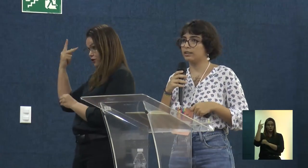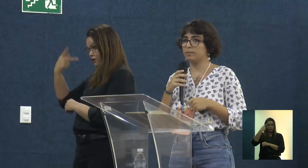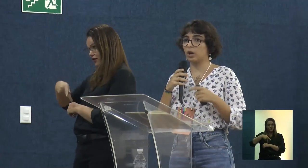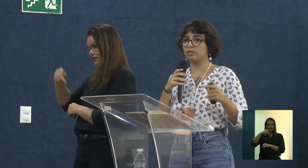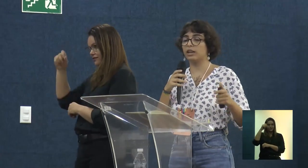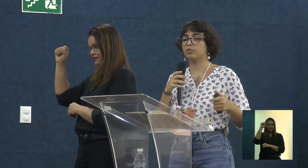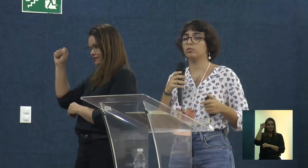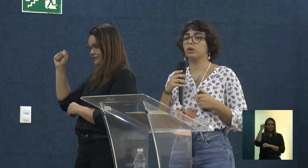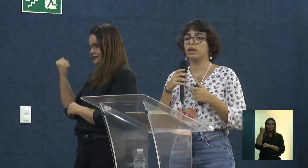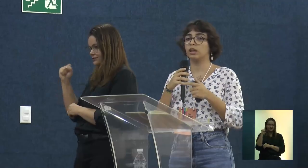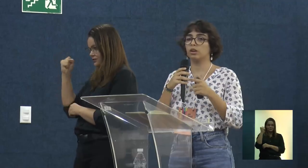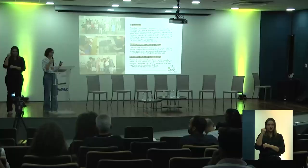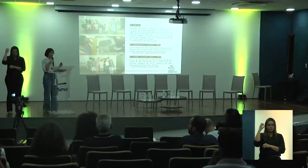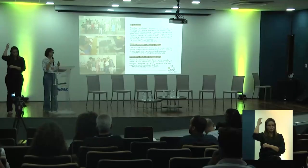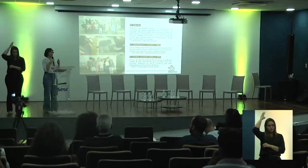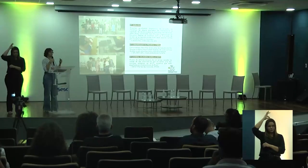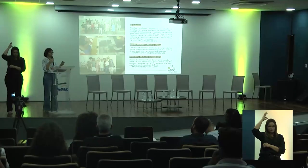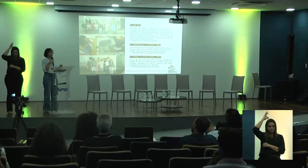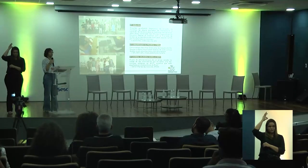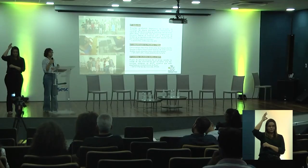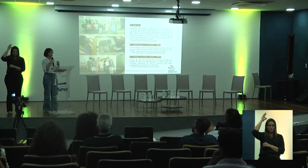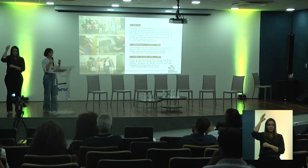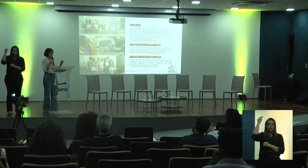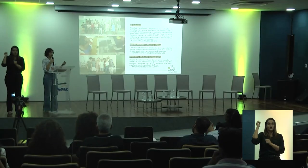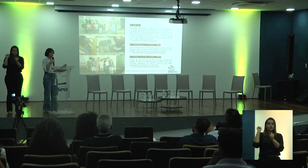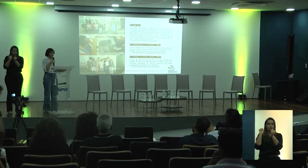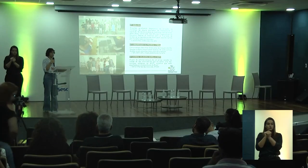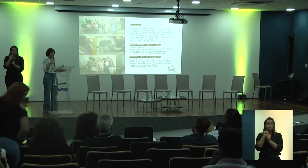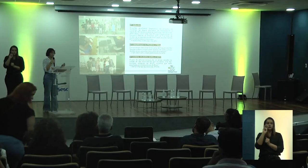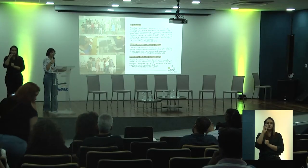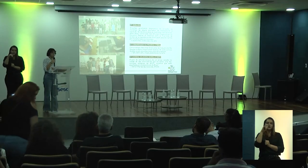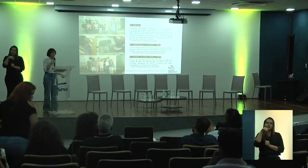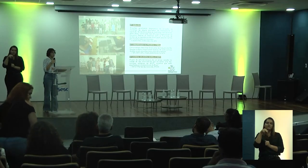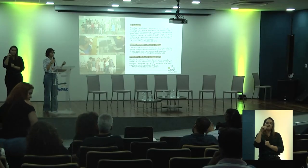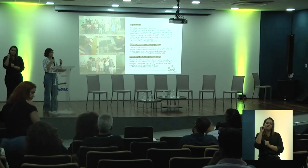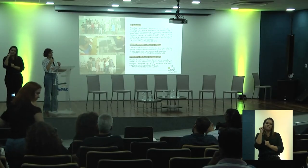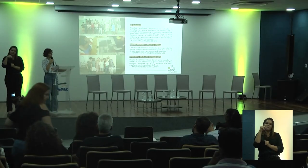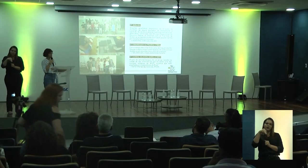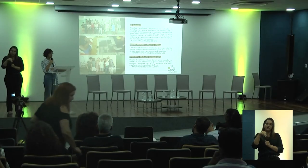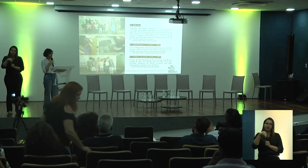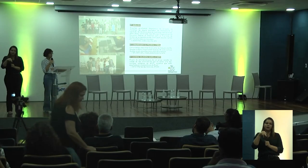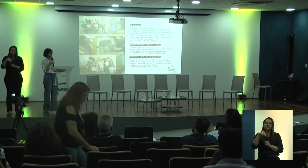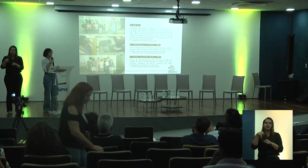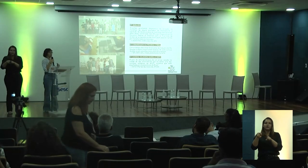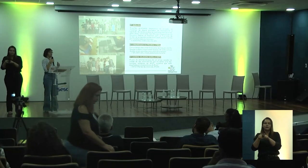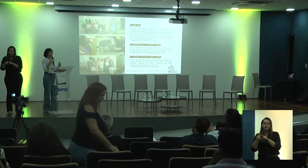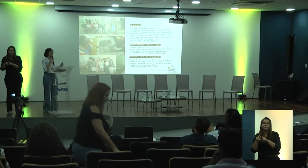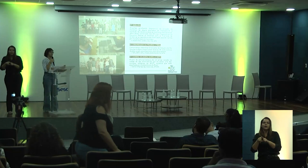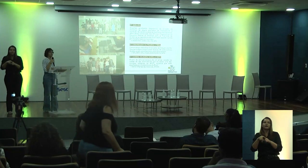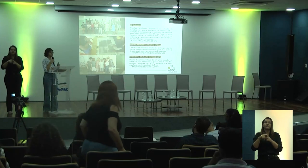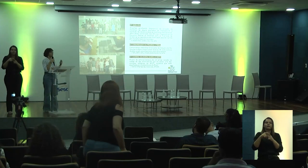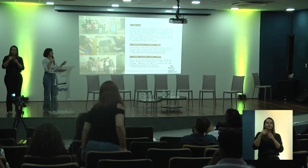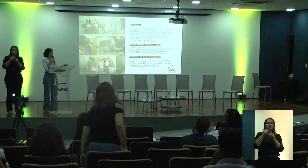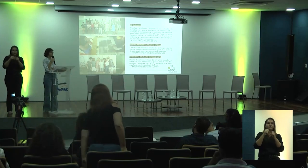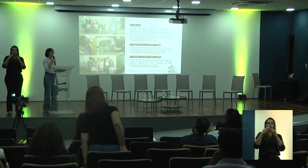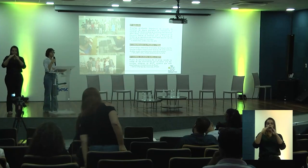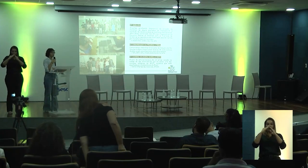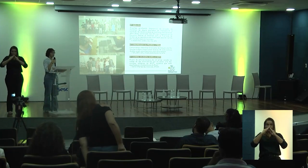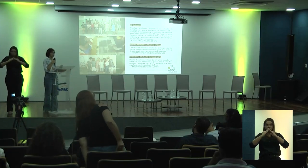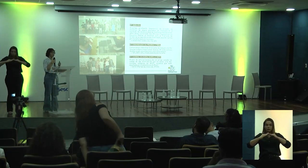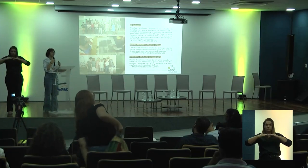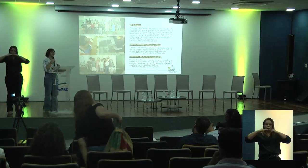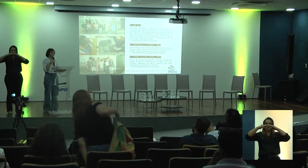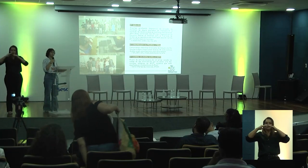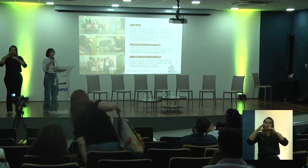esse processo em conjunto com o IPHAN, de pensar que é um casarão que não é tombado, mas está dentro de um perímetro tombado, e aí existem algumas